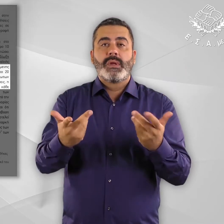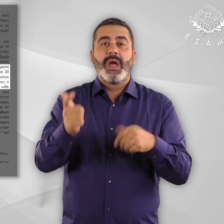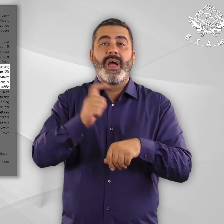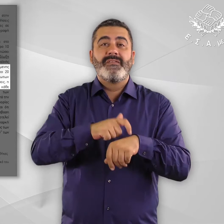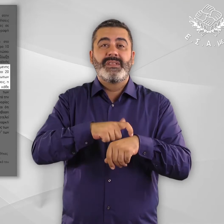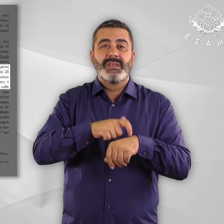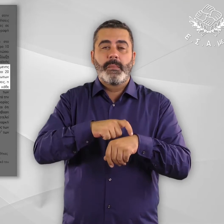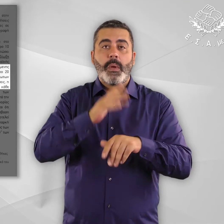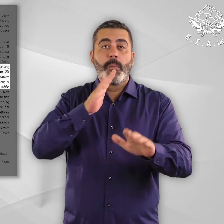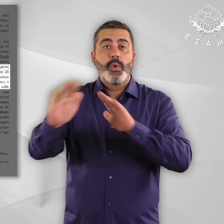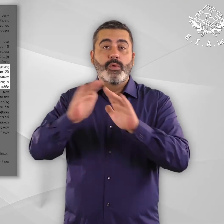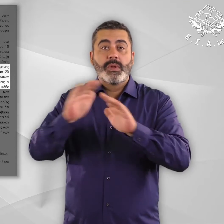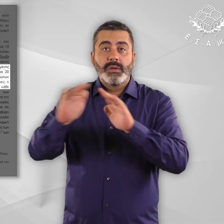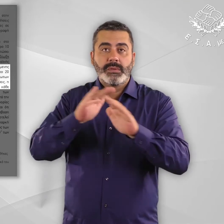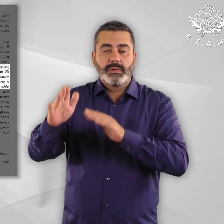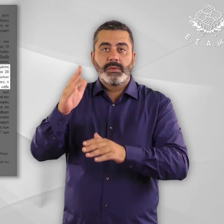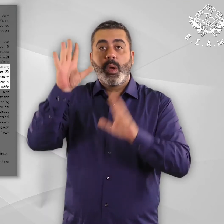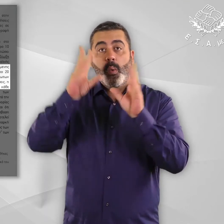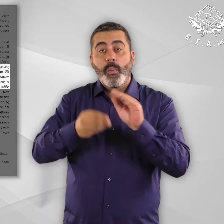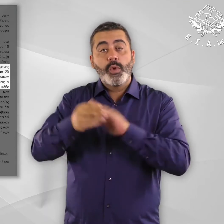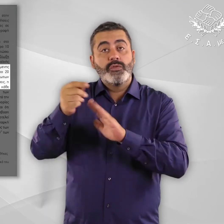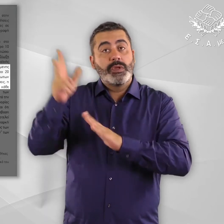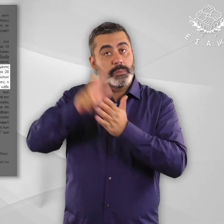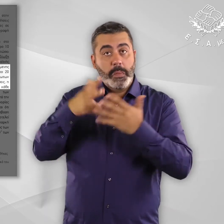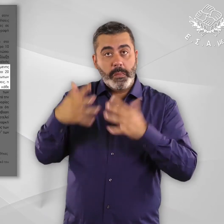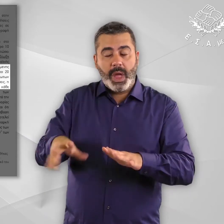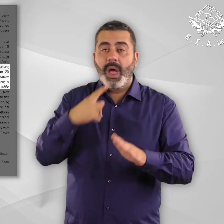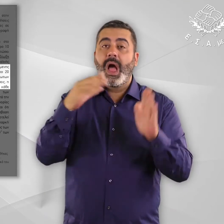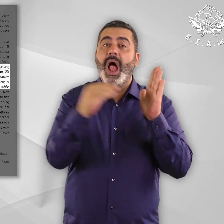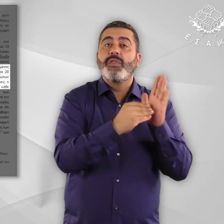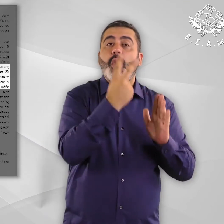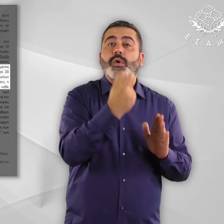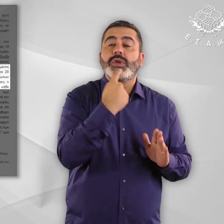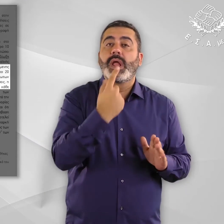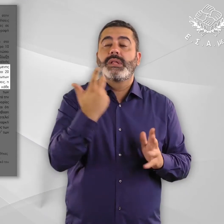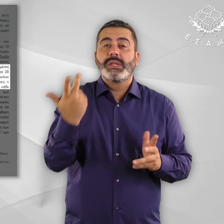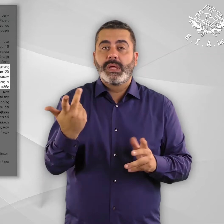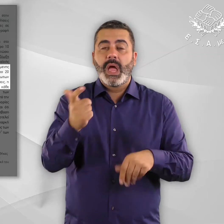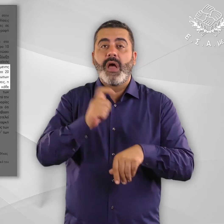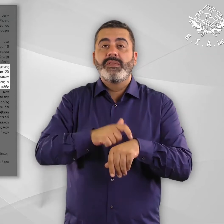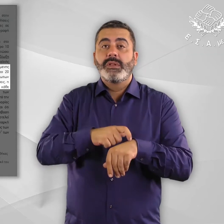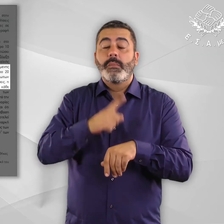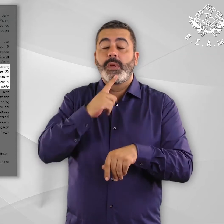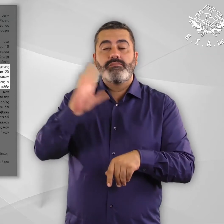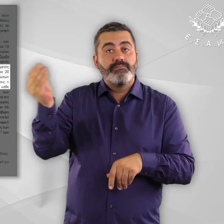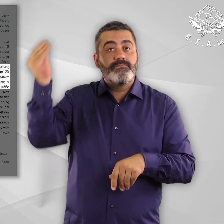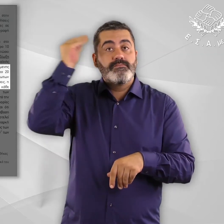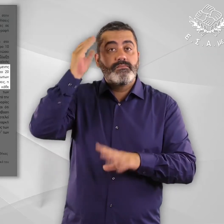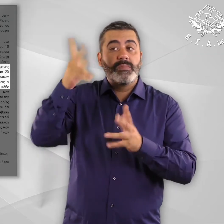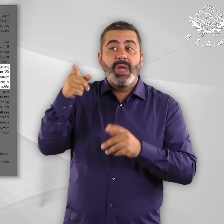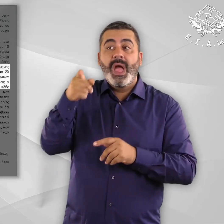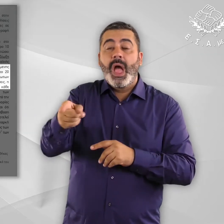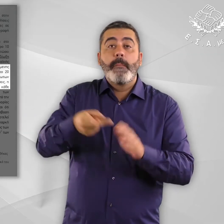τους αναγνωρισμένους πρόσφυγες, το άρθρο 20 απαιτεί να λαμβάνεται υπόψη η ειδική κατάσταση των ευάλωτων προσώπων,